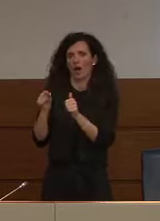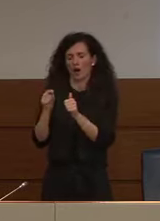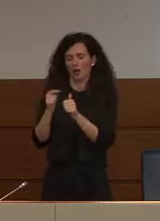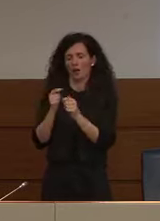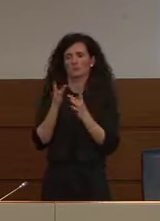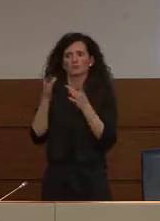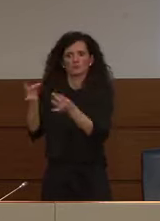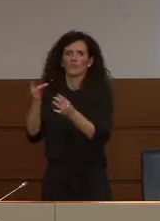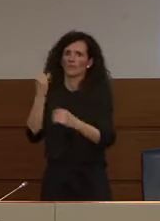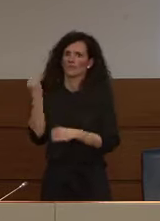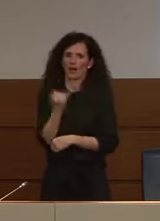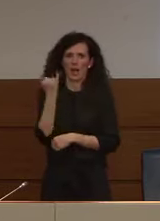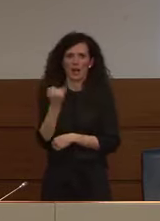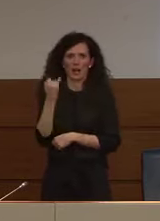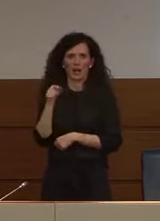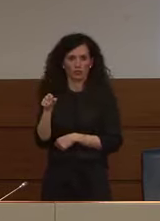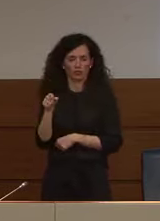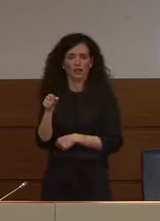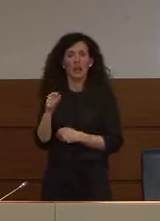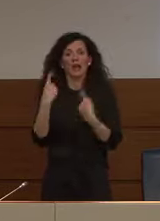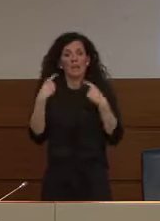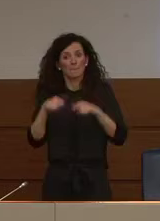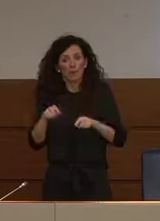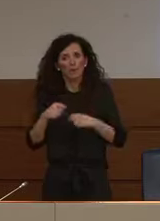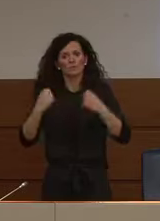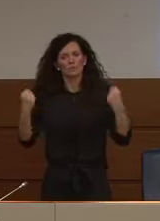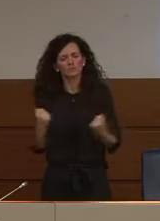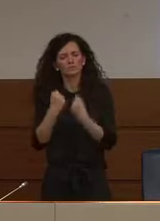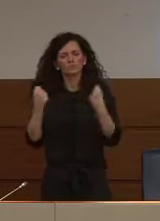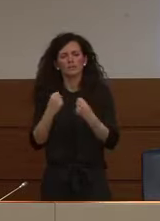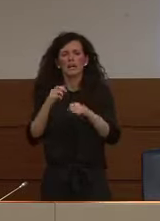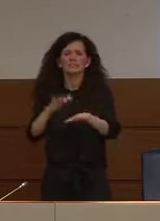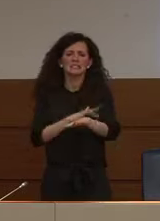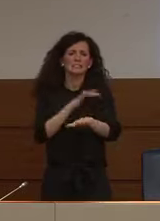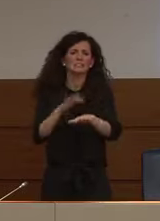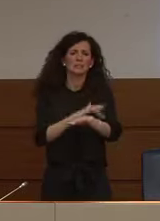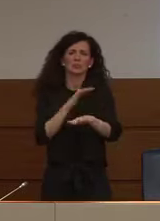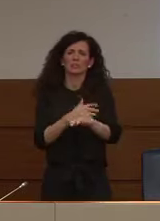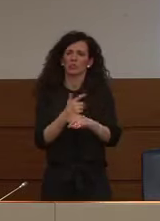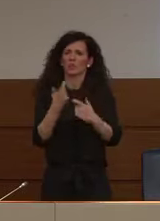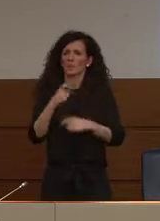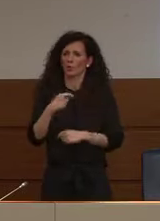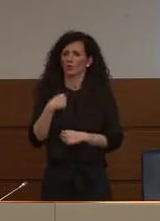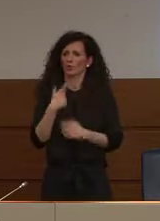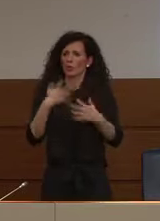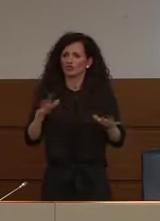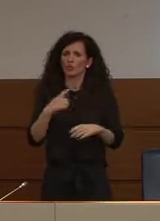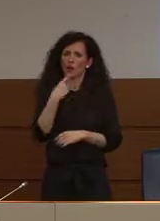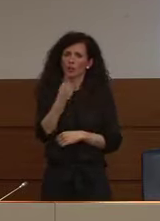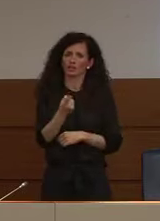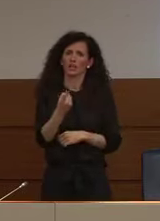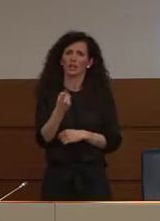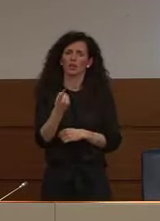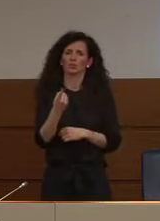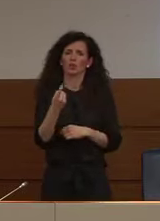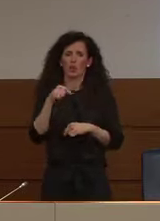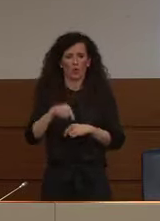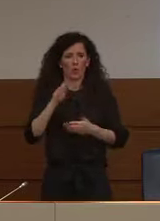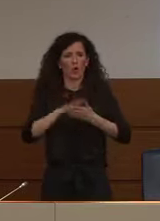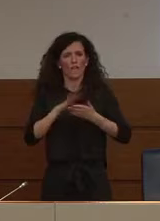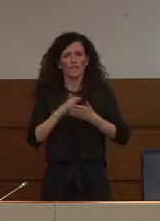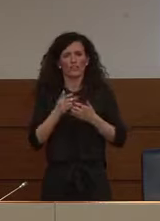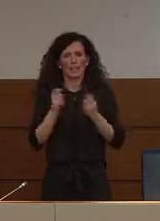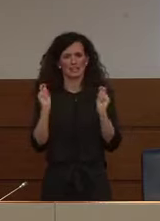campagna di sensibilizzazione perché lo ripeto l'ho già detto un paio di volte in queste conferenze